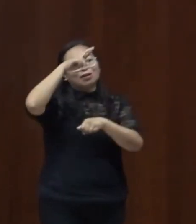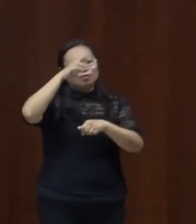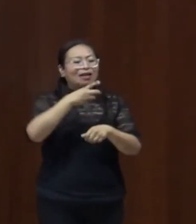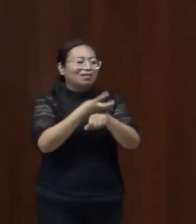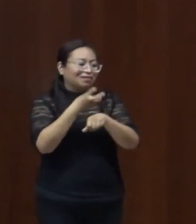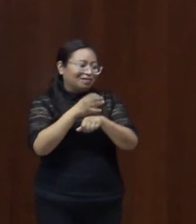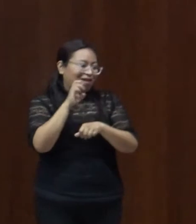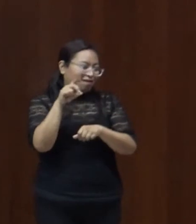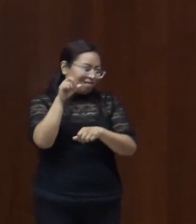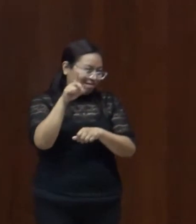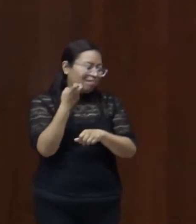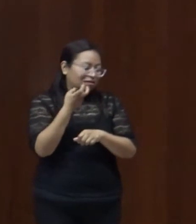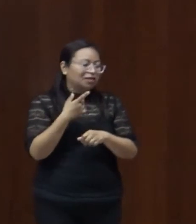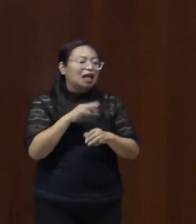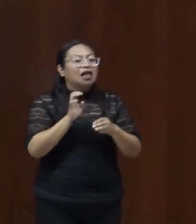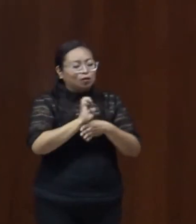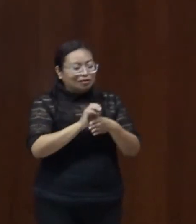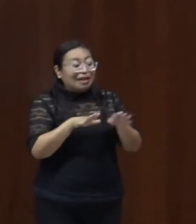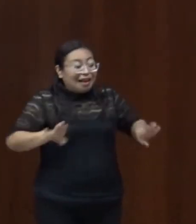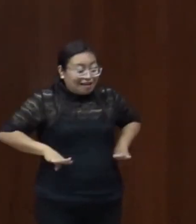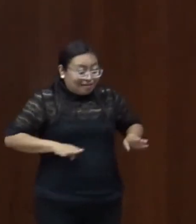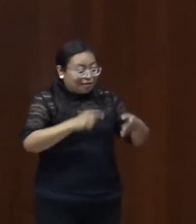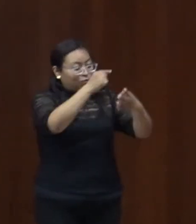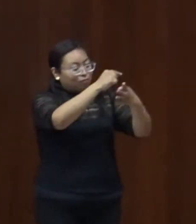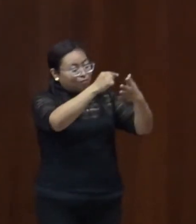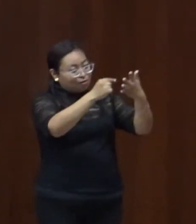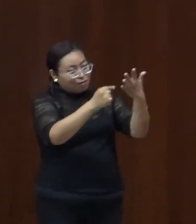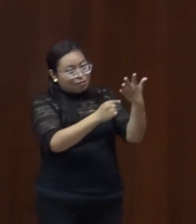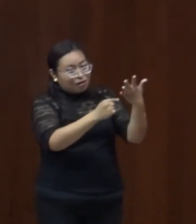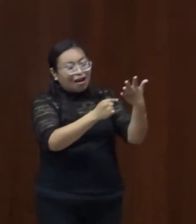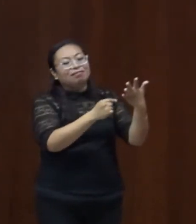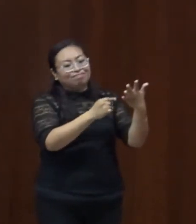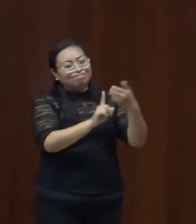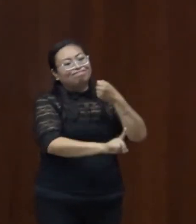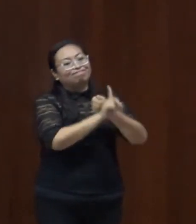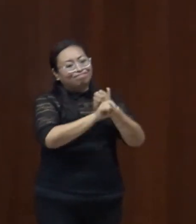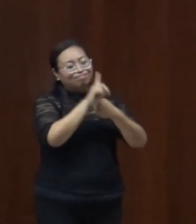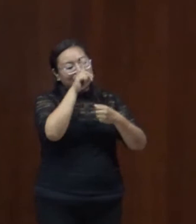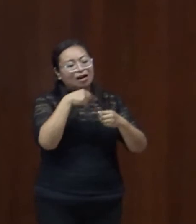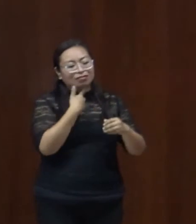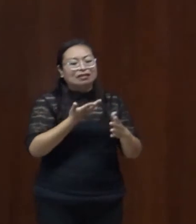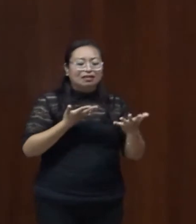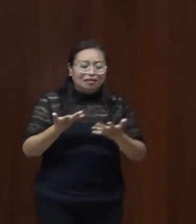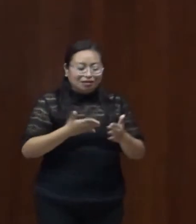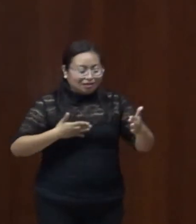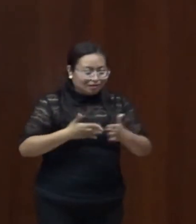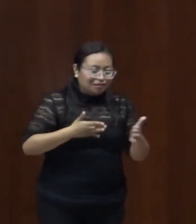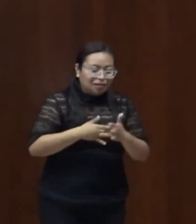posibilidad de experimentar un fuerte rezago en su desenvolvimiento en otros ámbitos sociales.